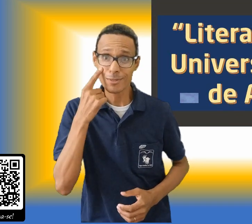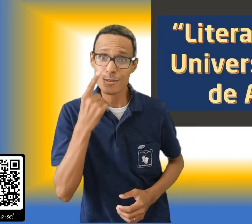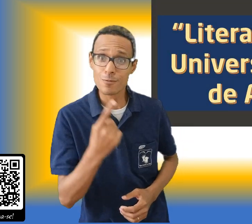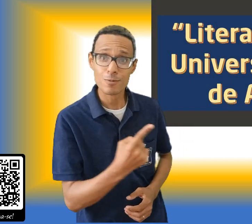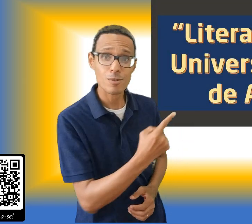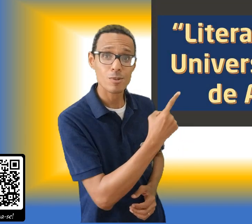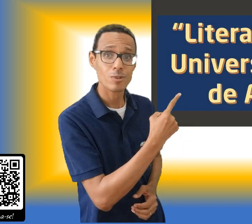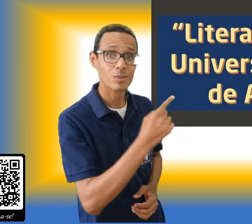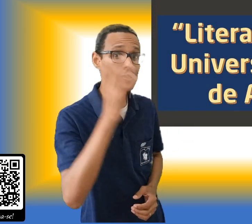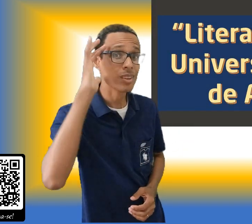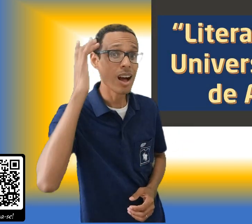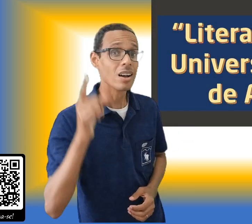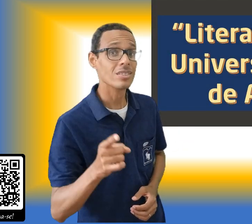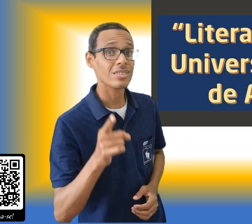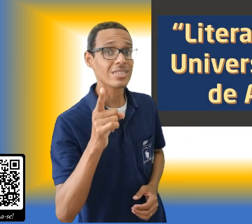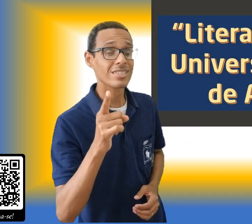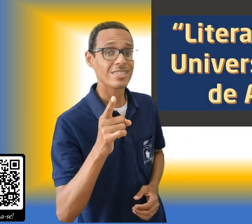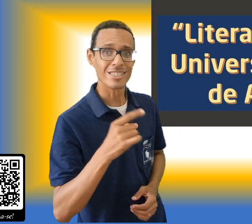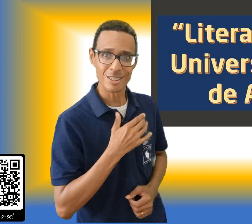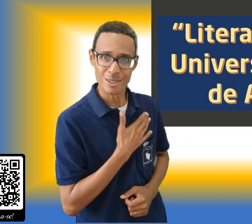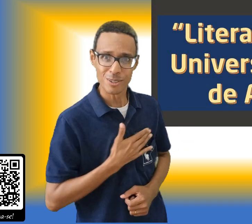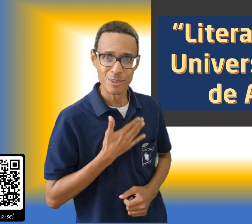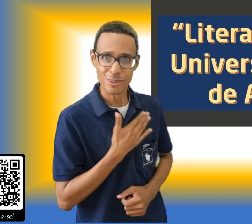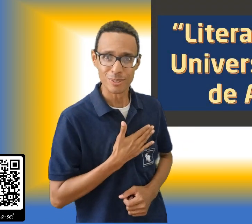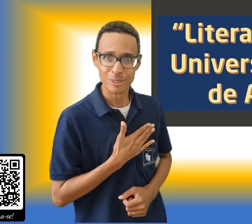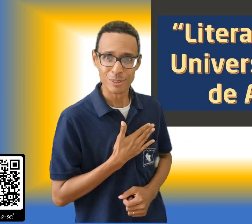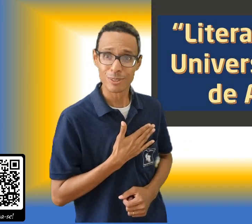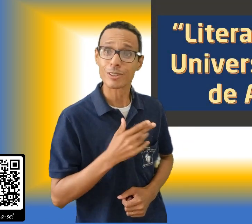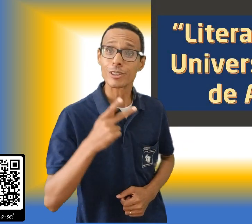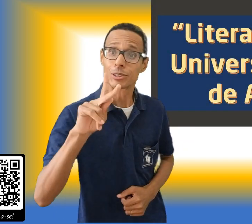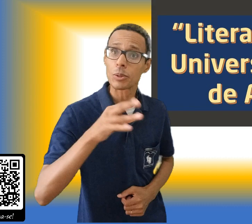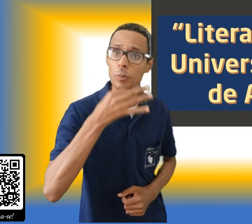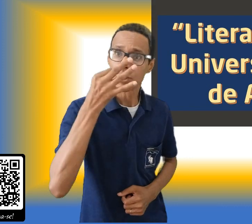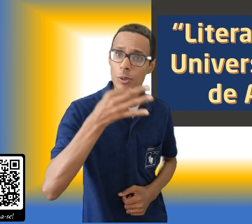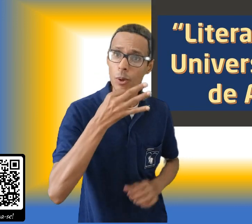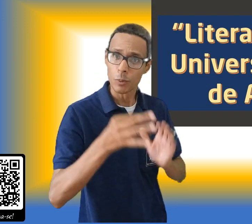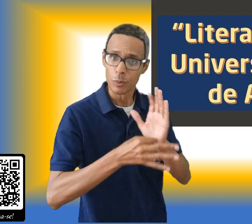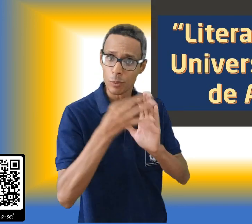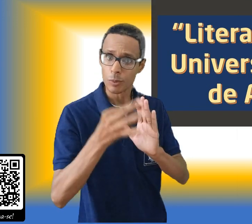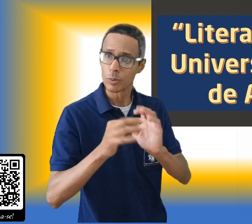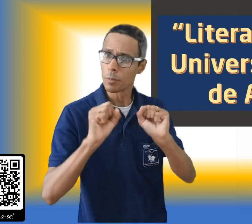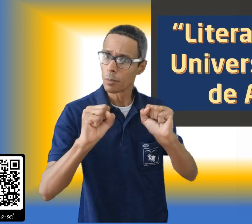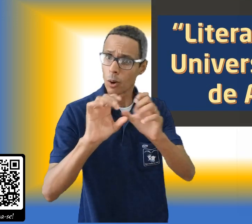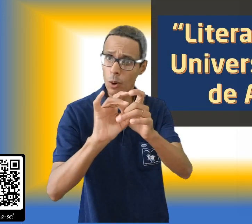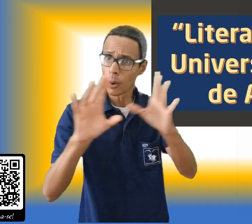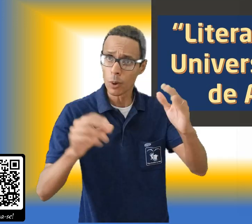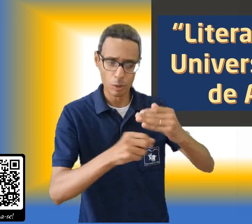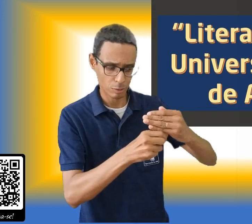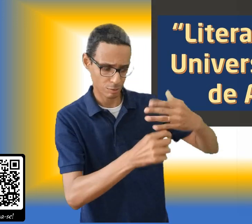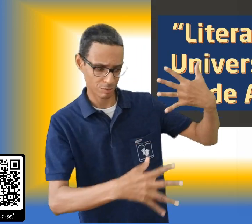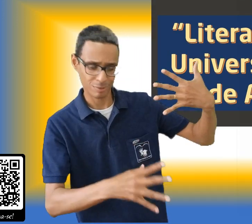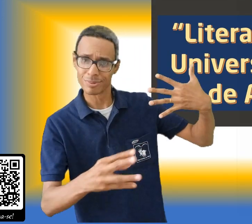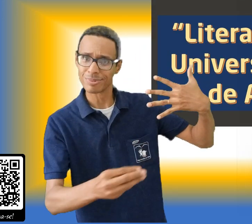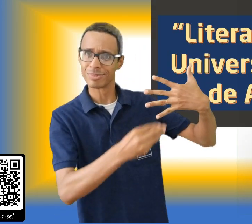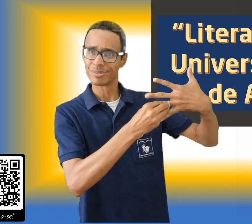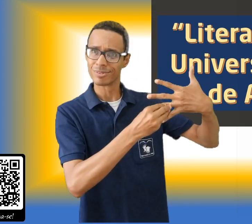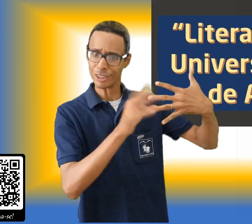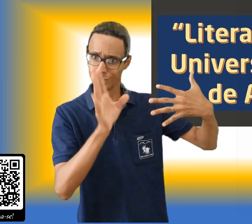E aí, o que achou dos títulos? Deixe aí nos comentários a sua opinião sobre